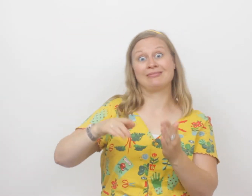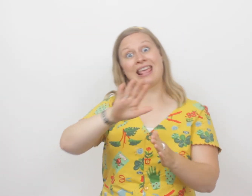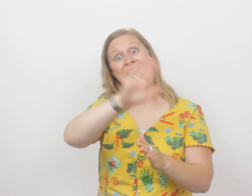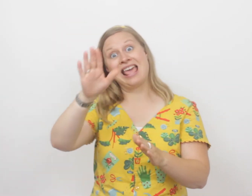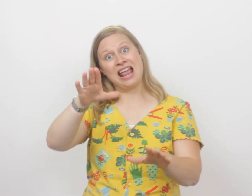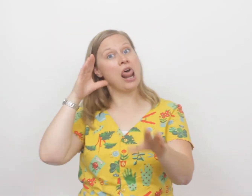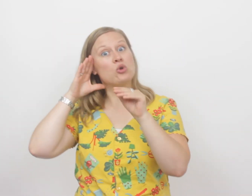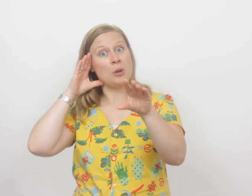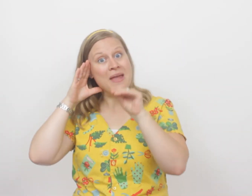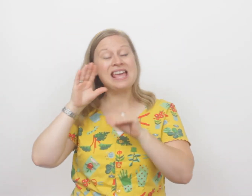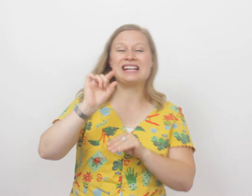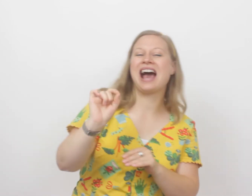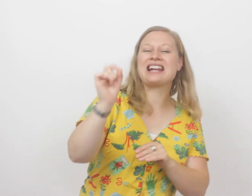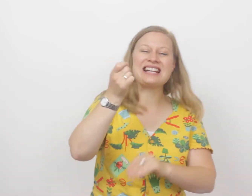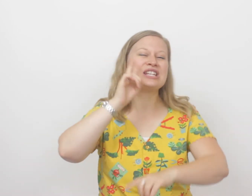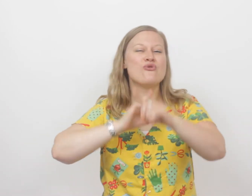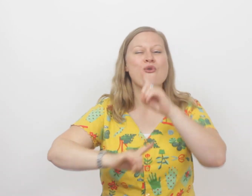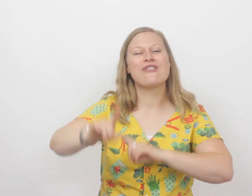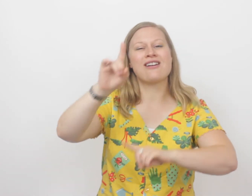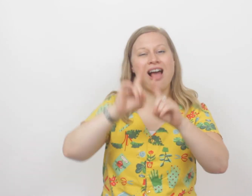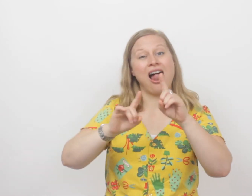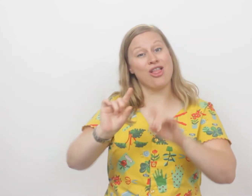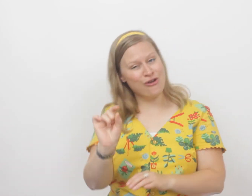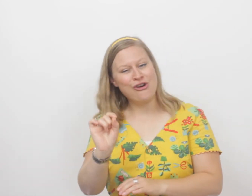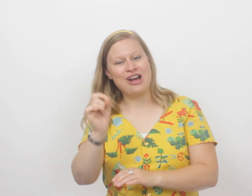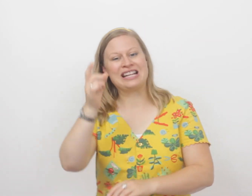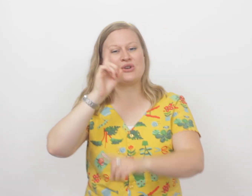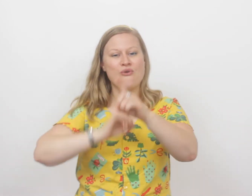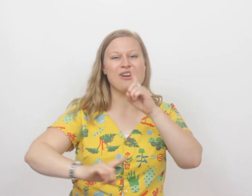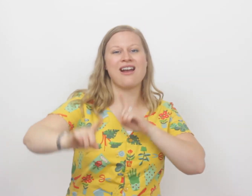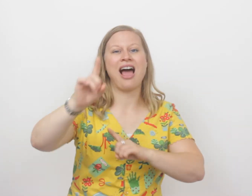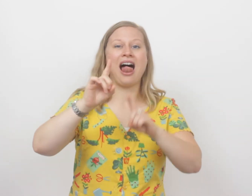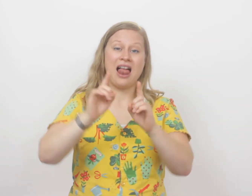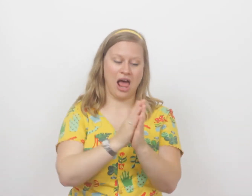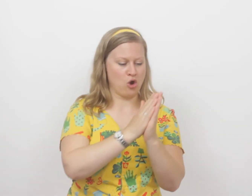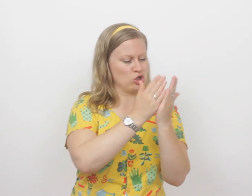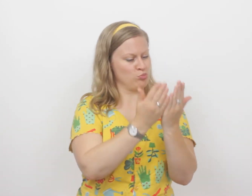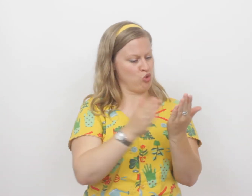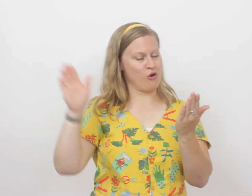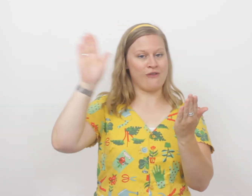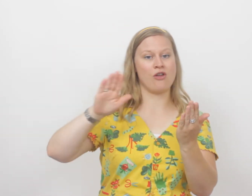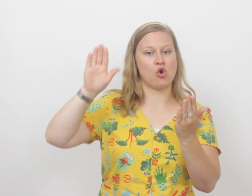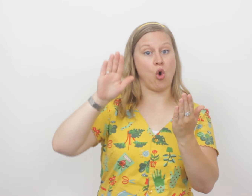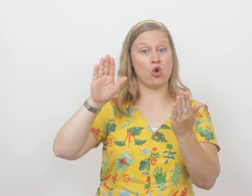Hey luister mee naar een nieuw verhaal, een nieuw verhaal uit het boek van God.